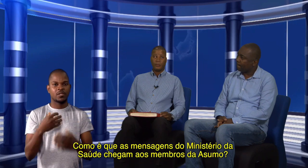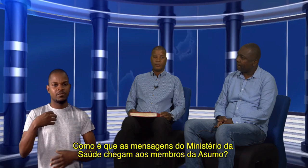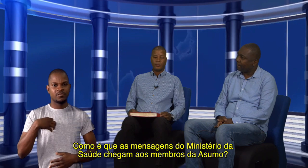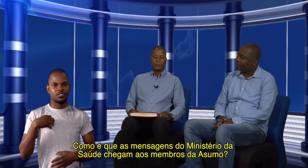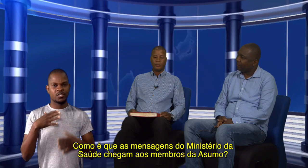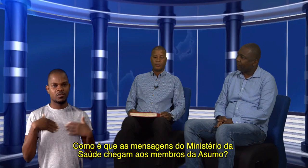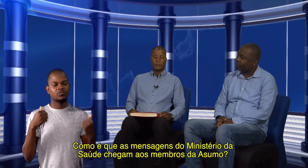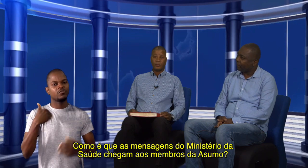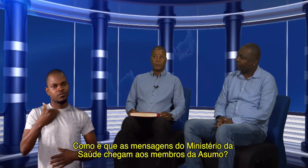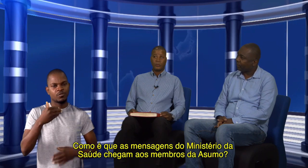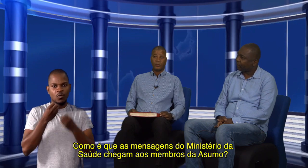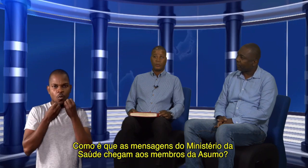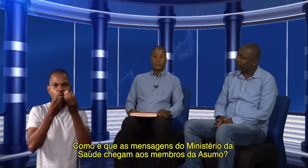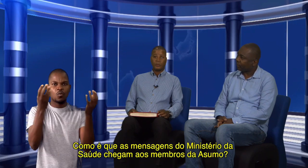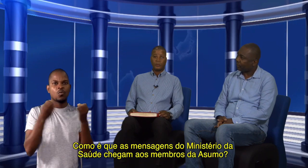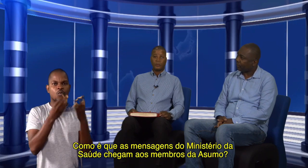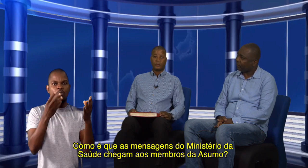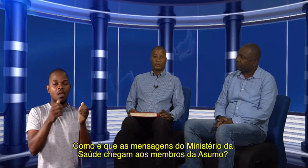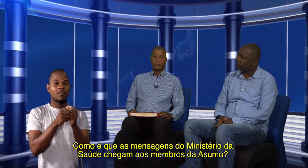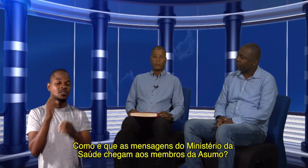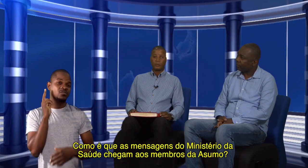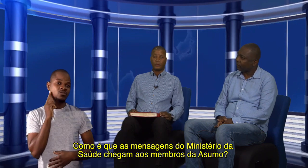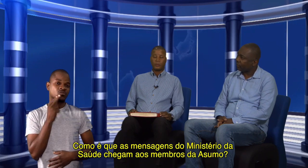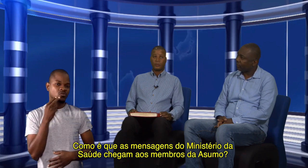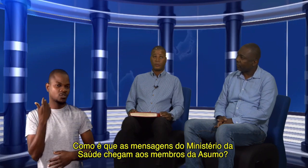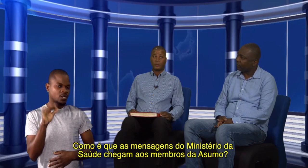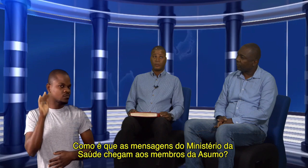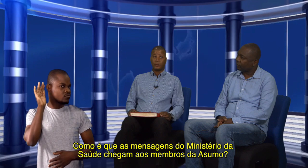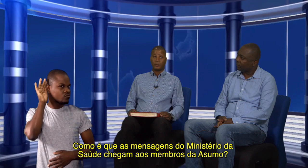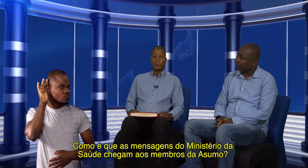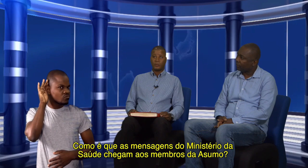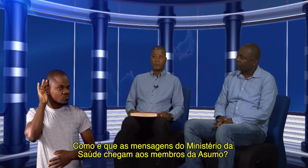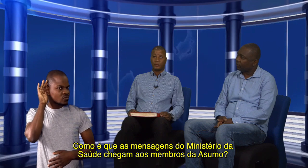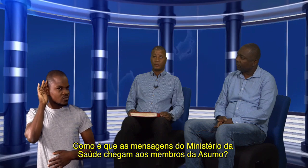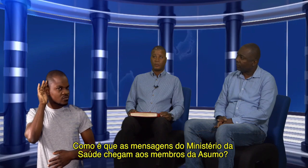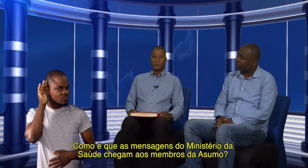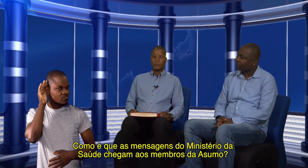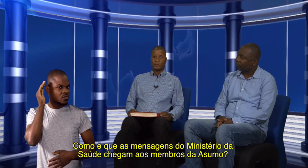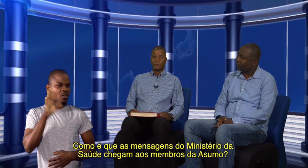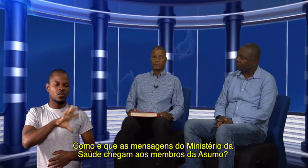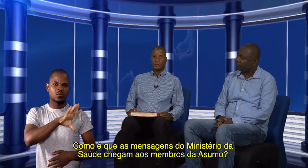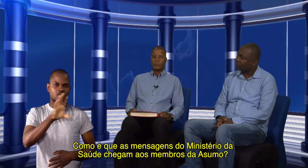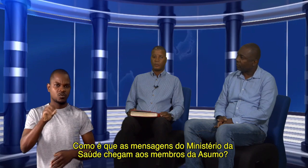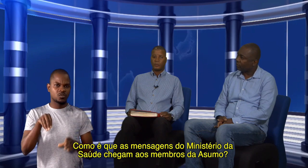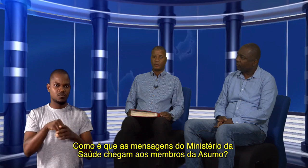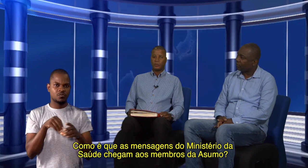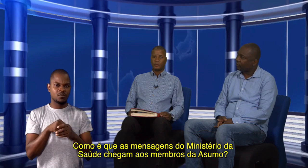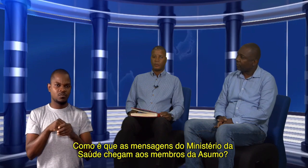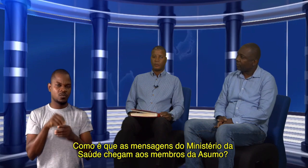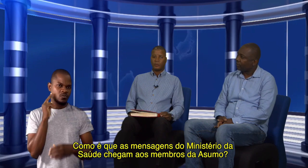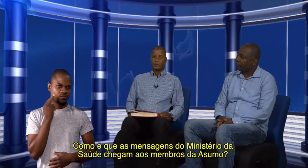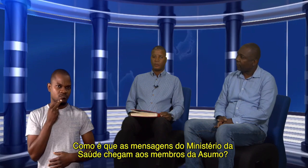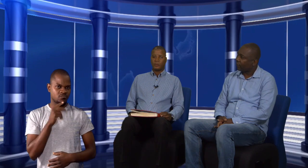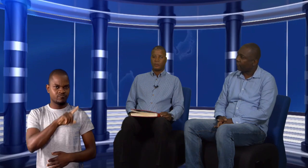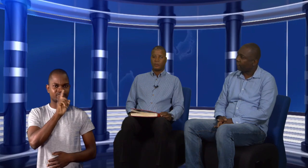da Saúde... Como é que chega até... como é que tem chegado até os membros da associação?